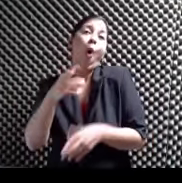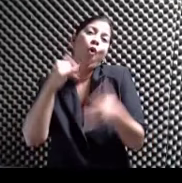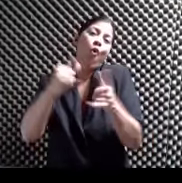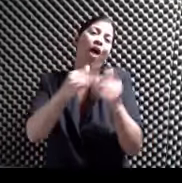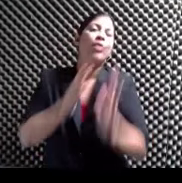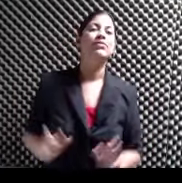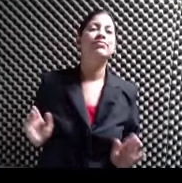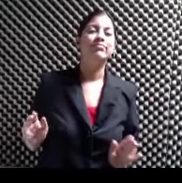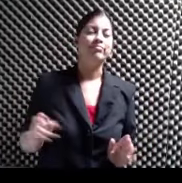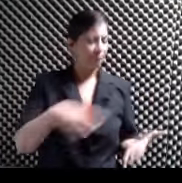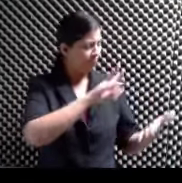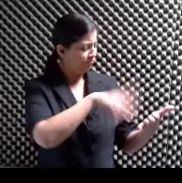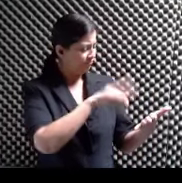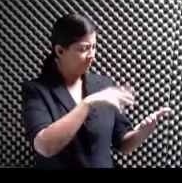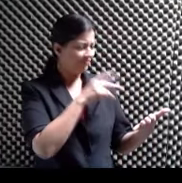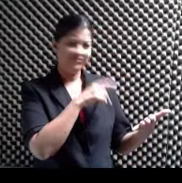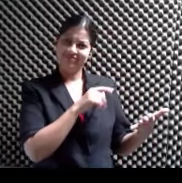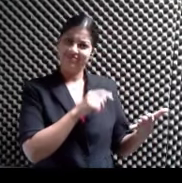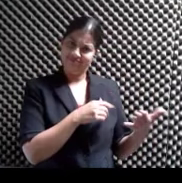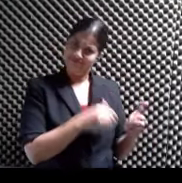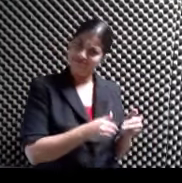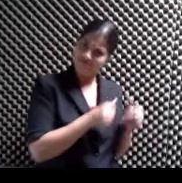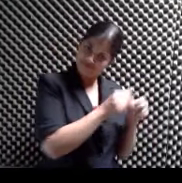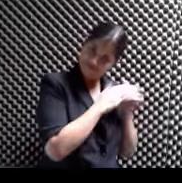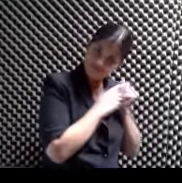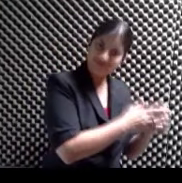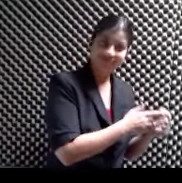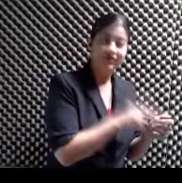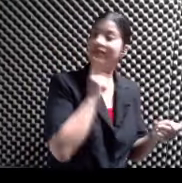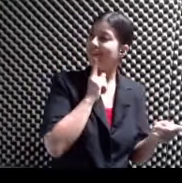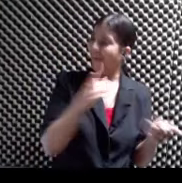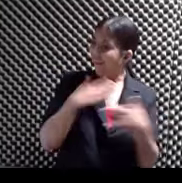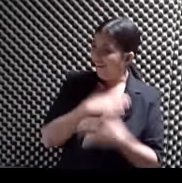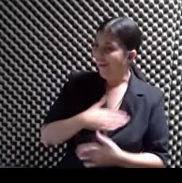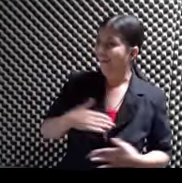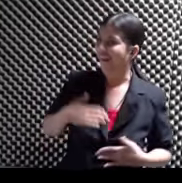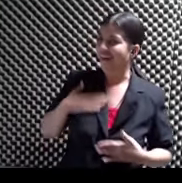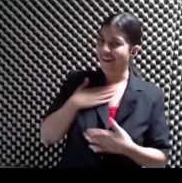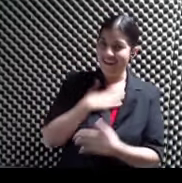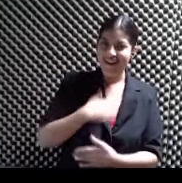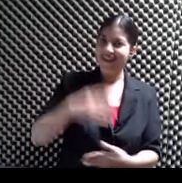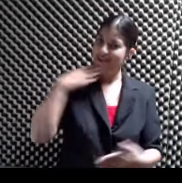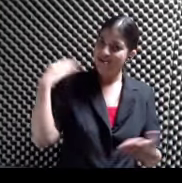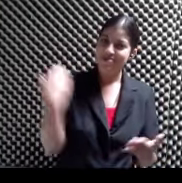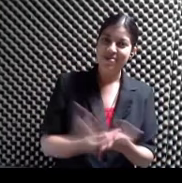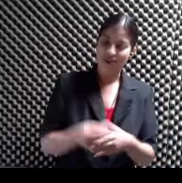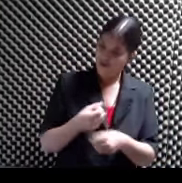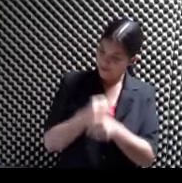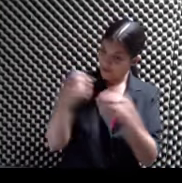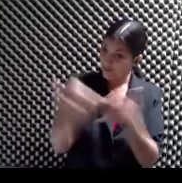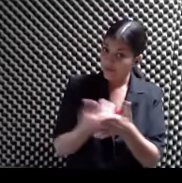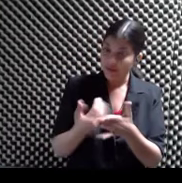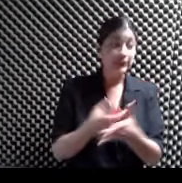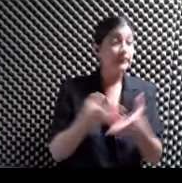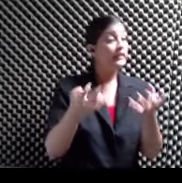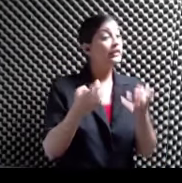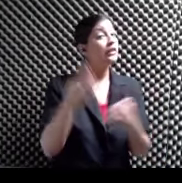apuesta A su mejor carta Vamos Eso está chévere Estamos rompiendo Las formas Creando nuevas Así que si queremos Saber más Sobre estos dos